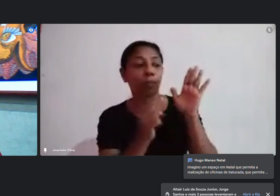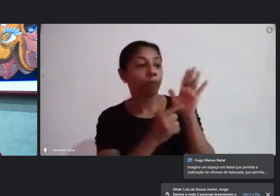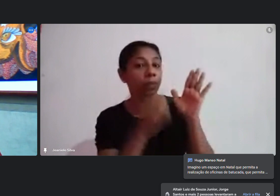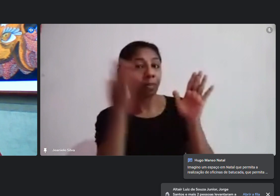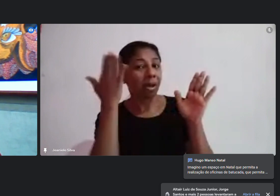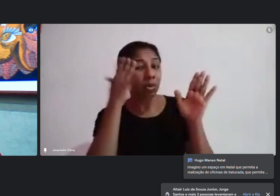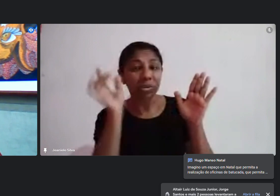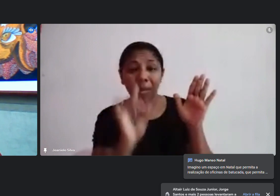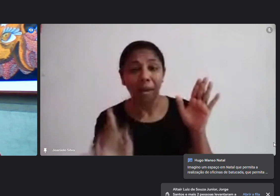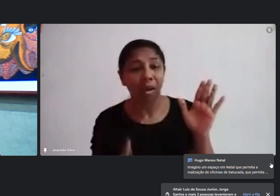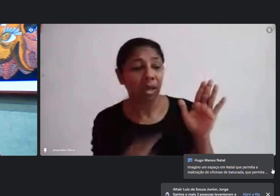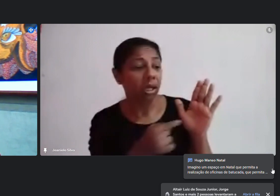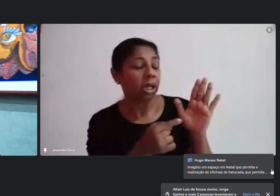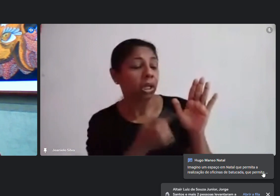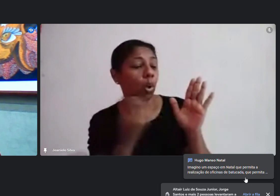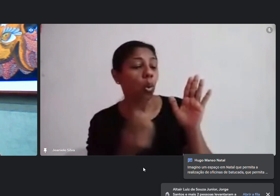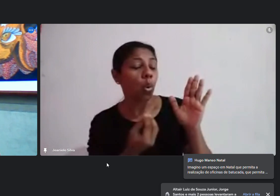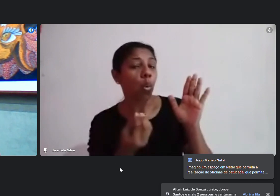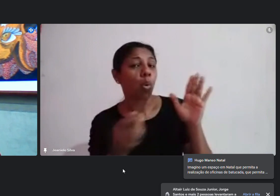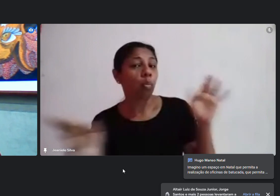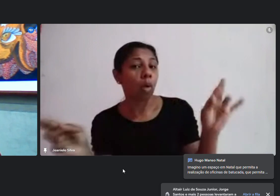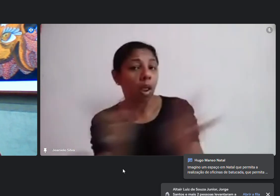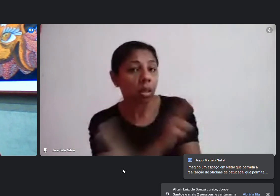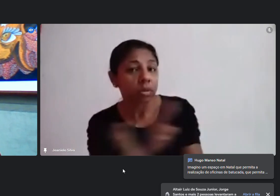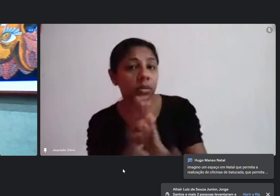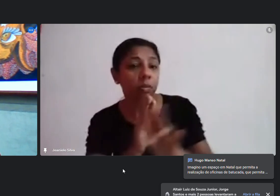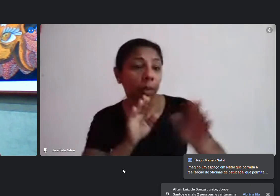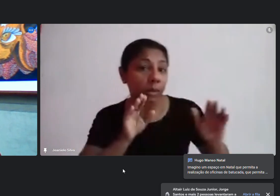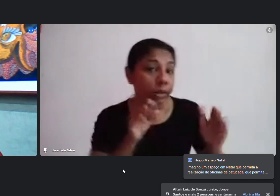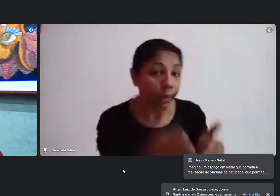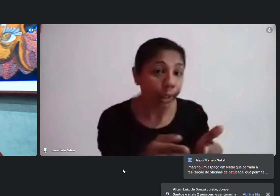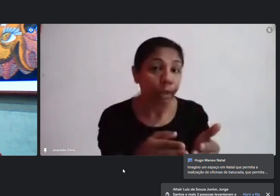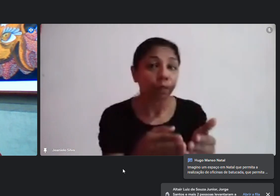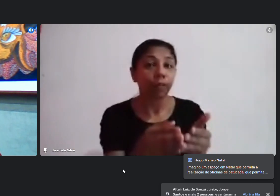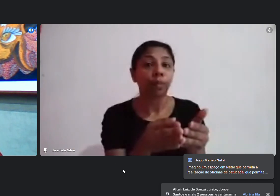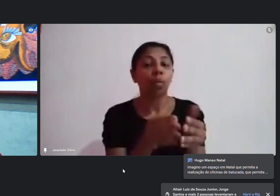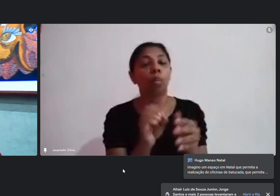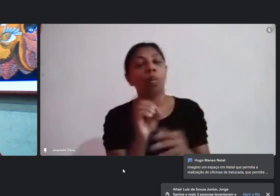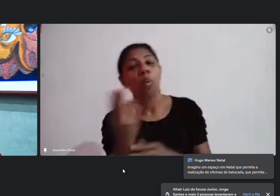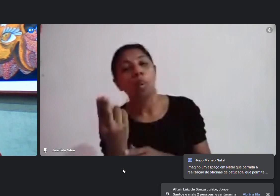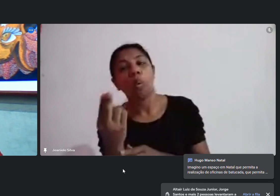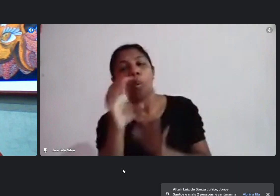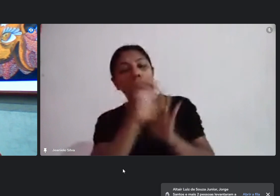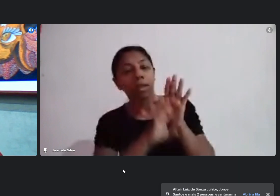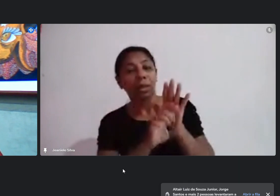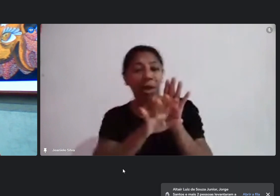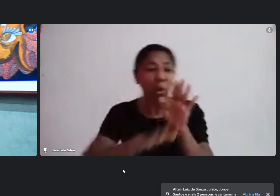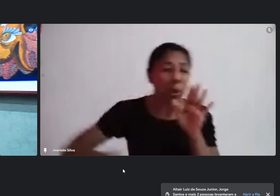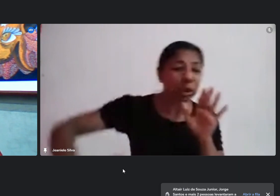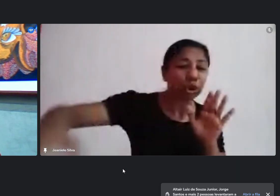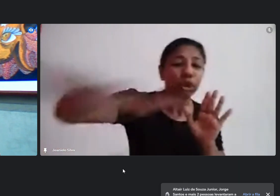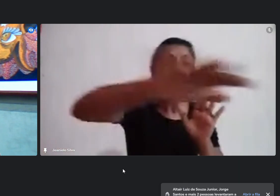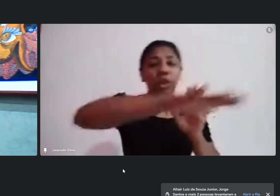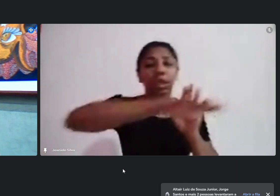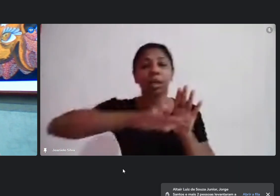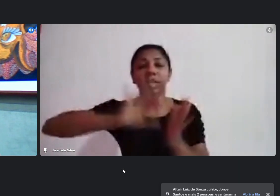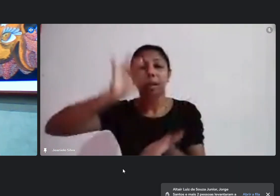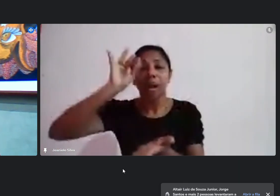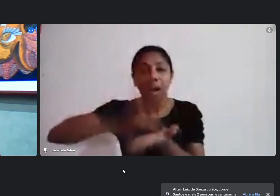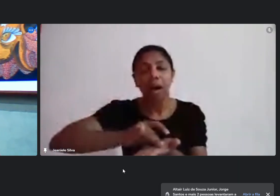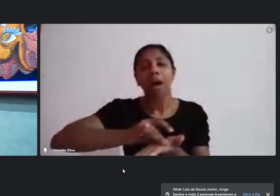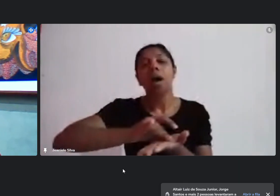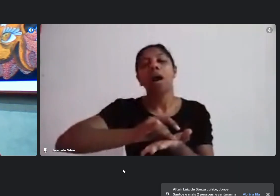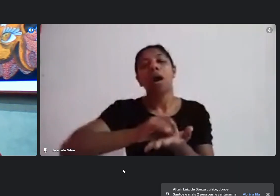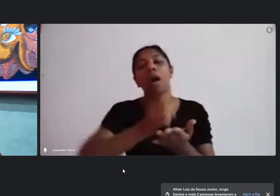ajudar a em relação a algo específico um edital específico ou um edital mais abrangente que tenha garantia de uma quantidade X